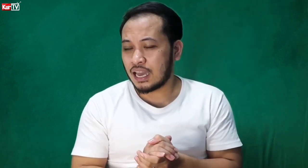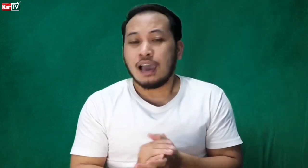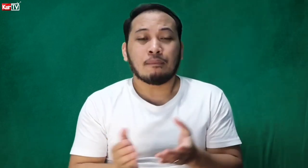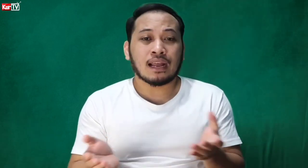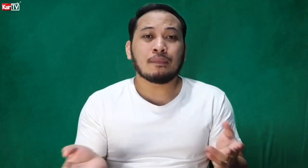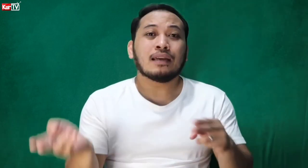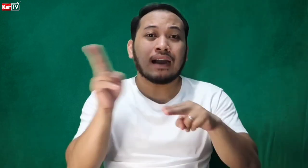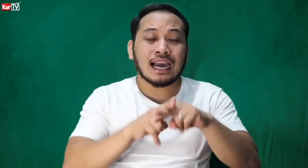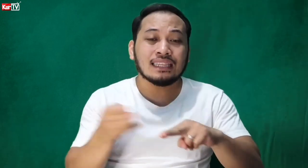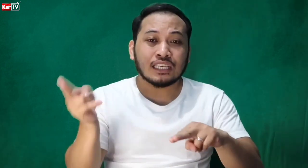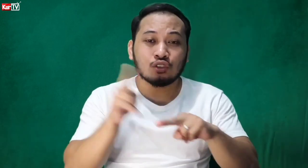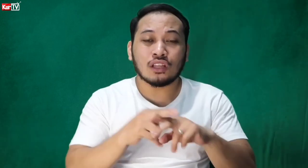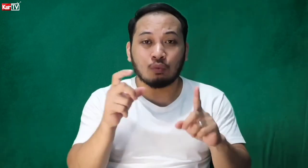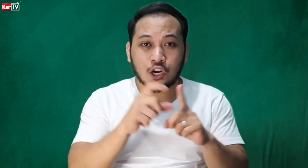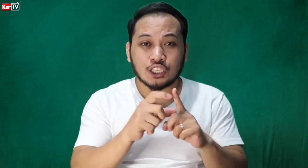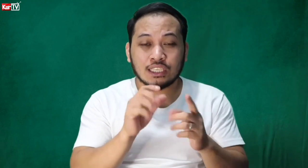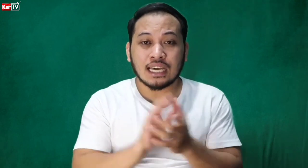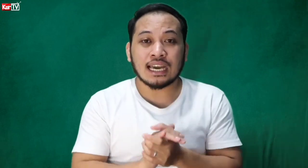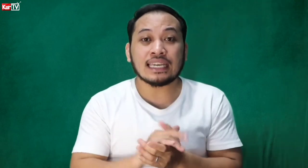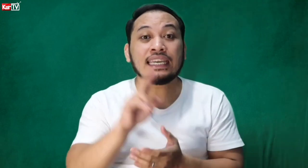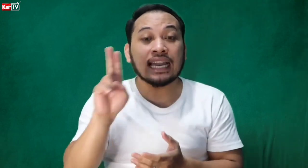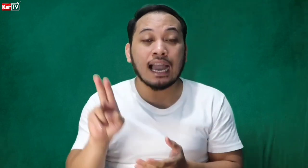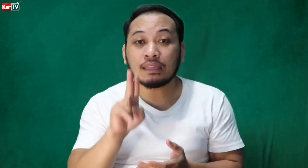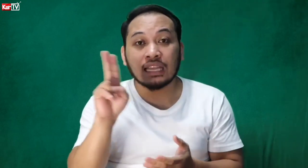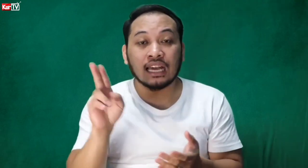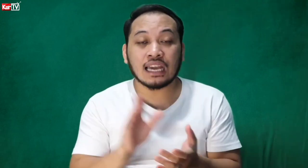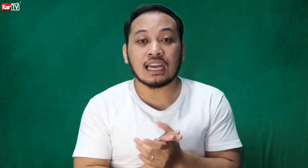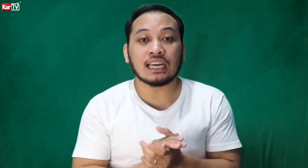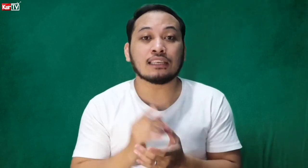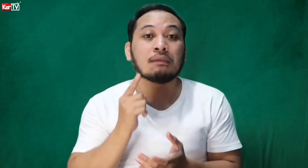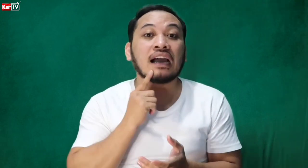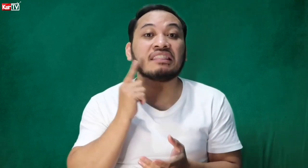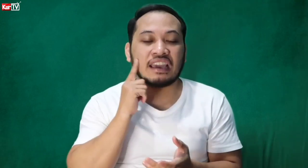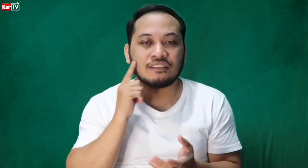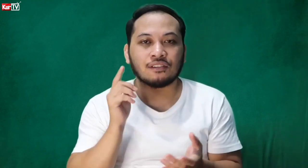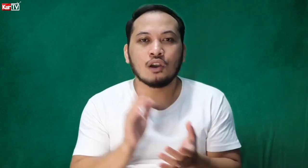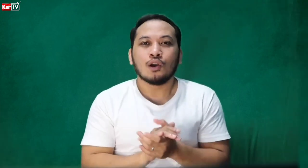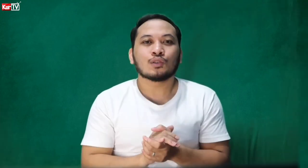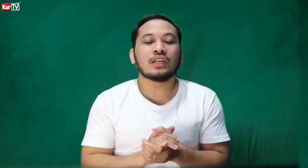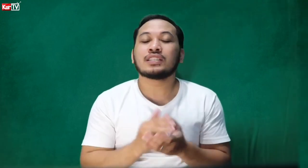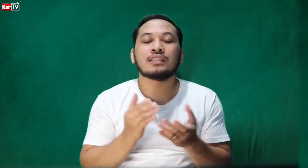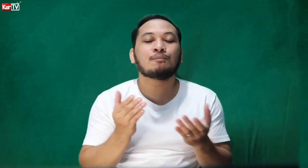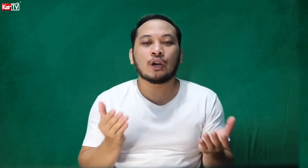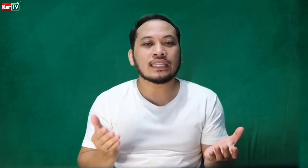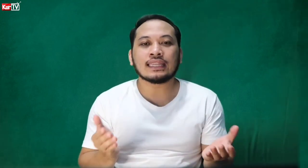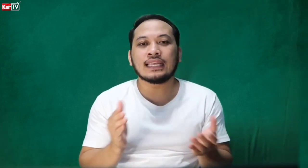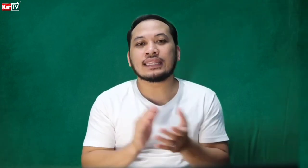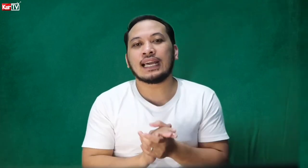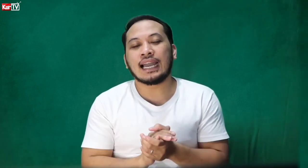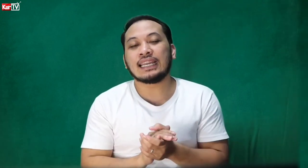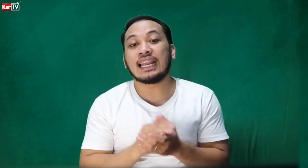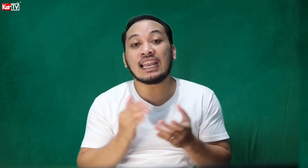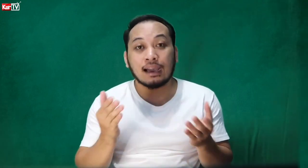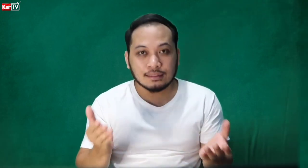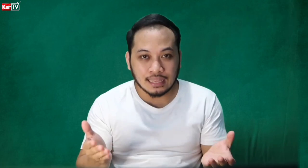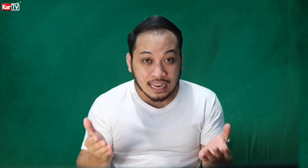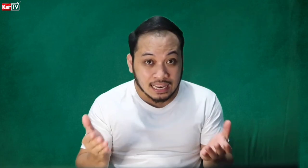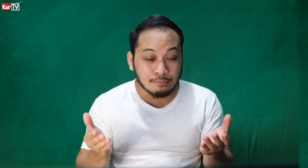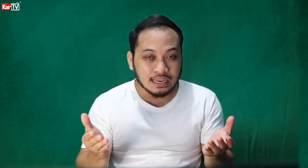marami ng mga additional words na ginagamit talaga ng ating mga deaf. So, it's important din talaga na lalaman